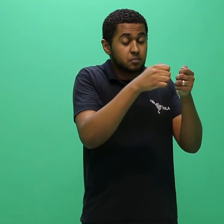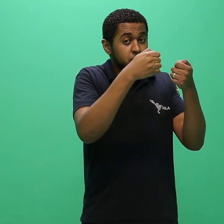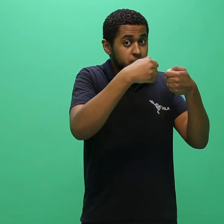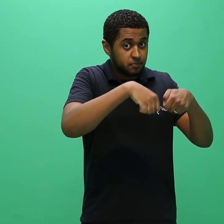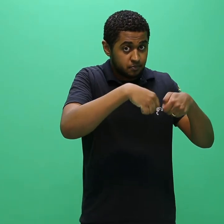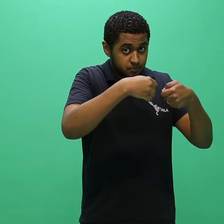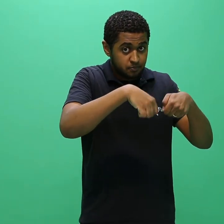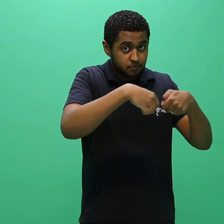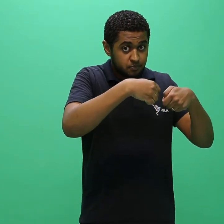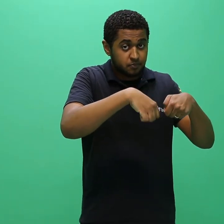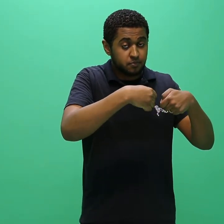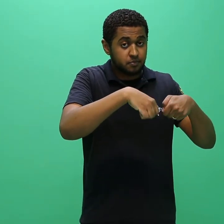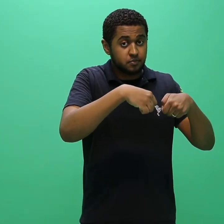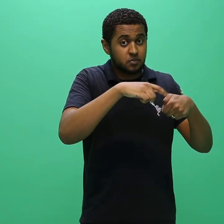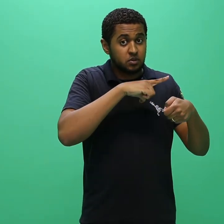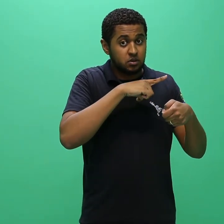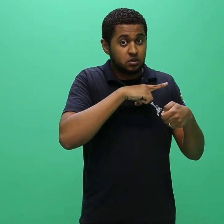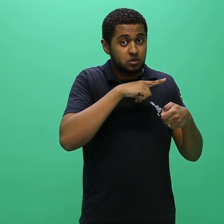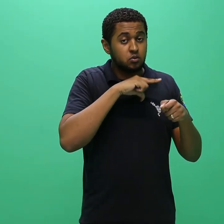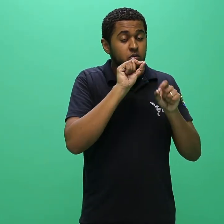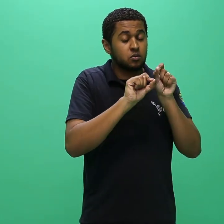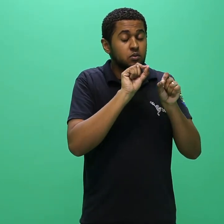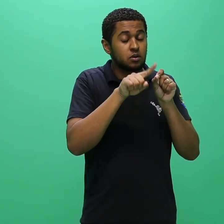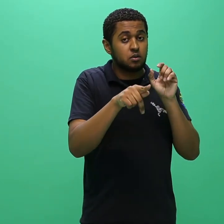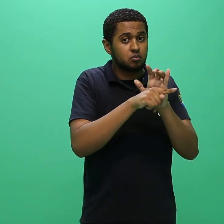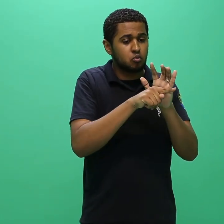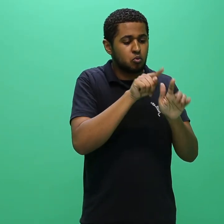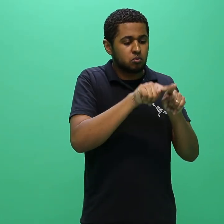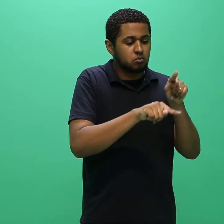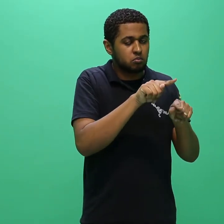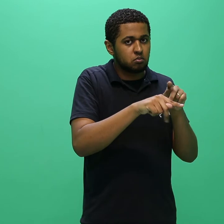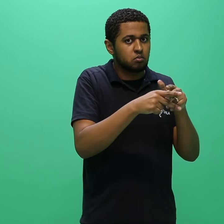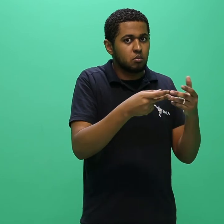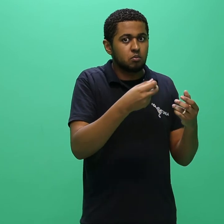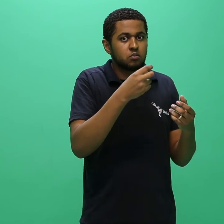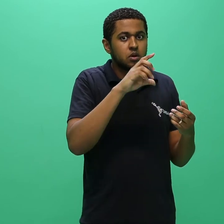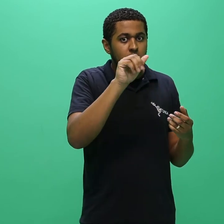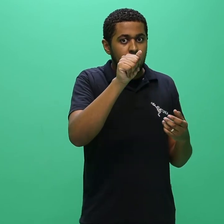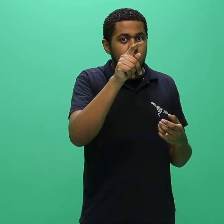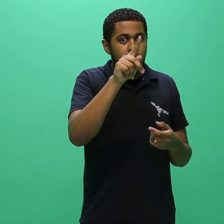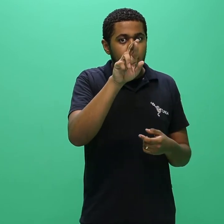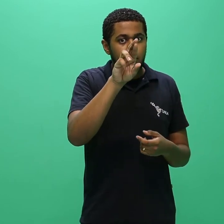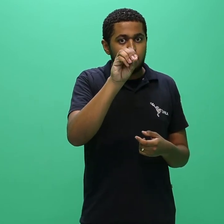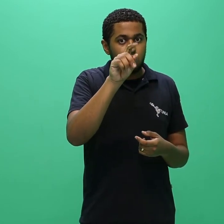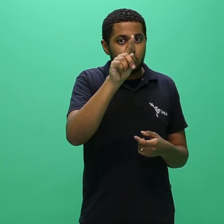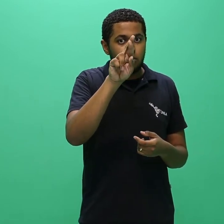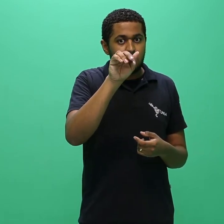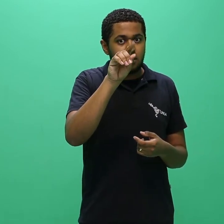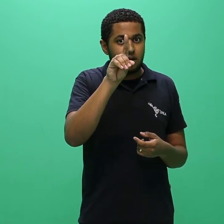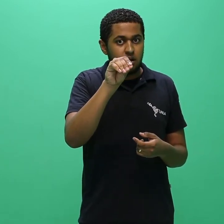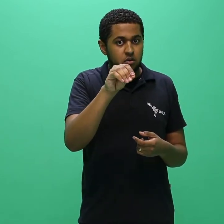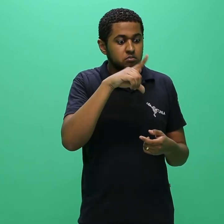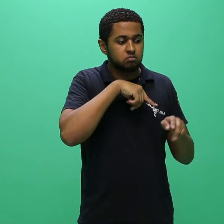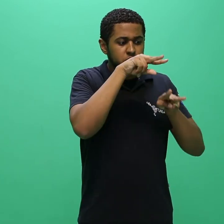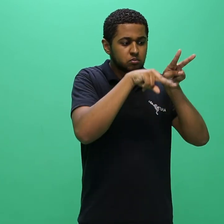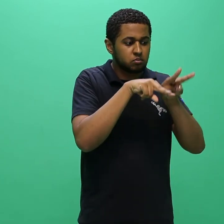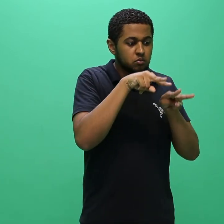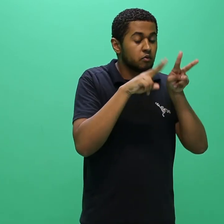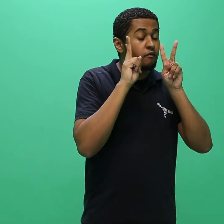A digitalização deverá ser realizada em equipamentos apropriados, garantindo a qualidade